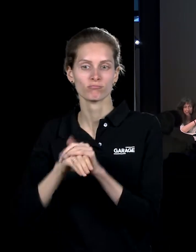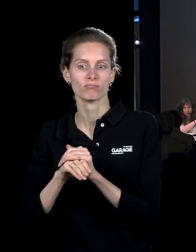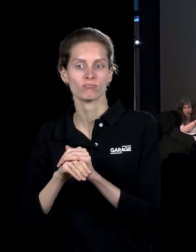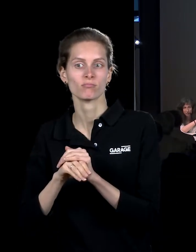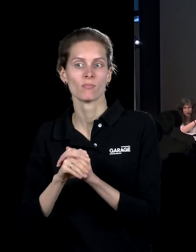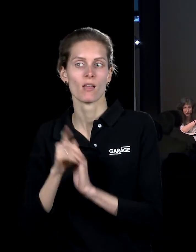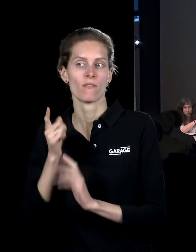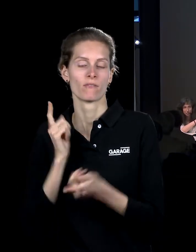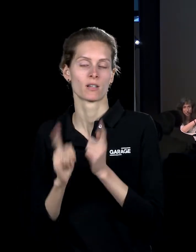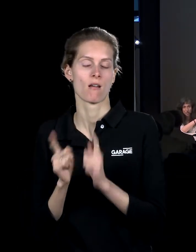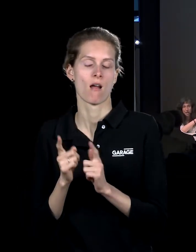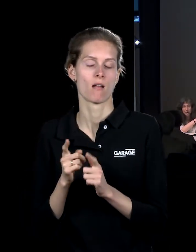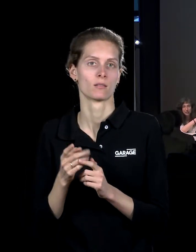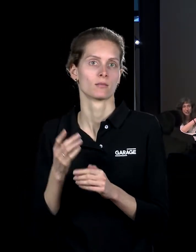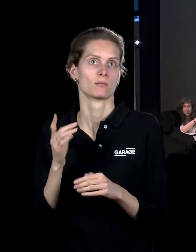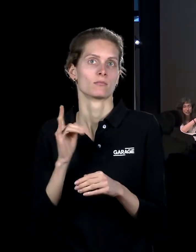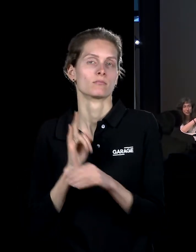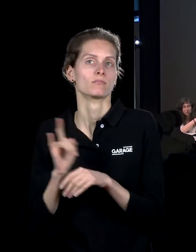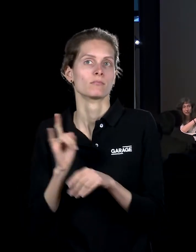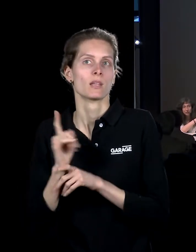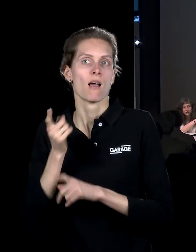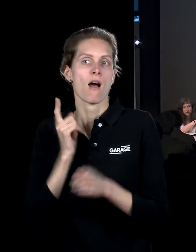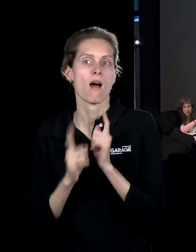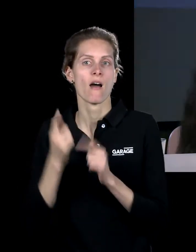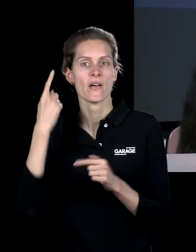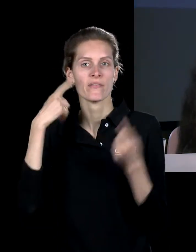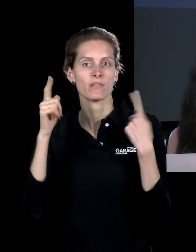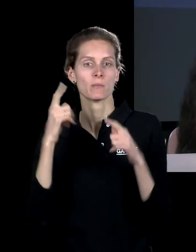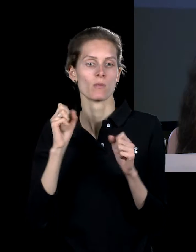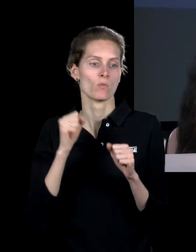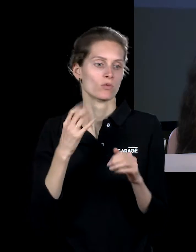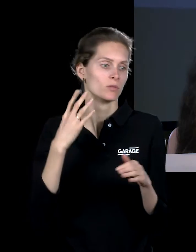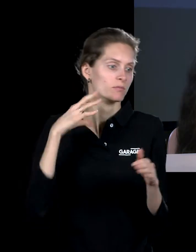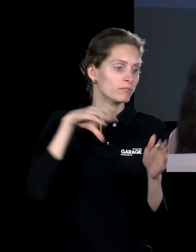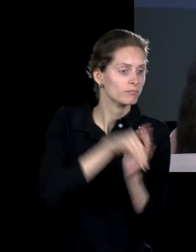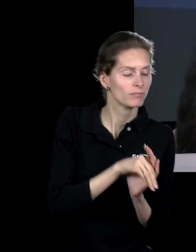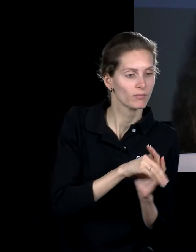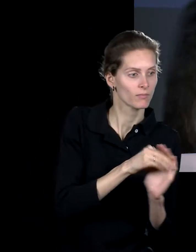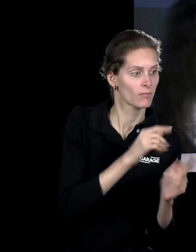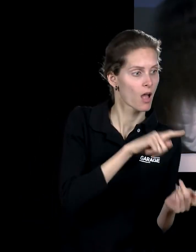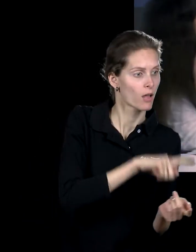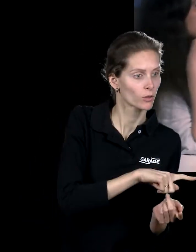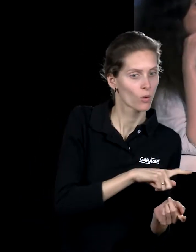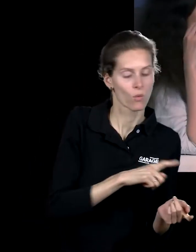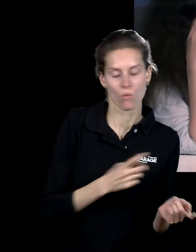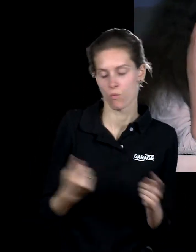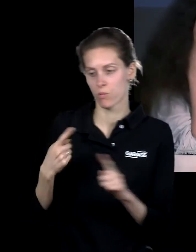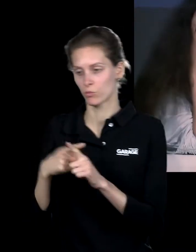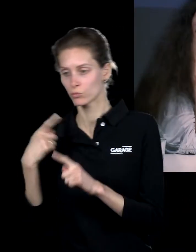подменить реальность вымыслом, а заставить их взаимодействовать, внедрить одно в другое. Один из постоянных